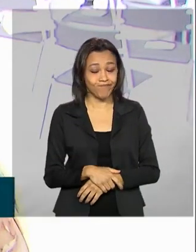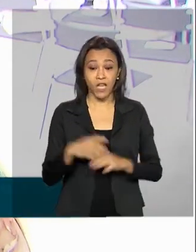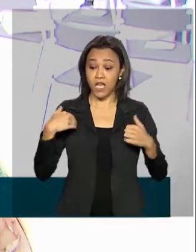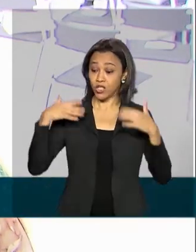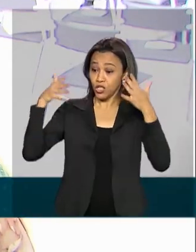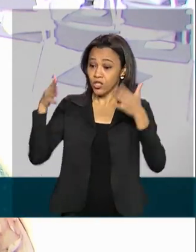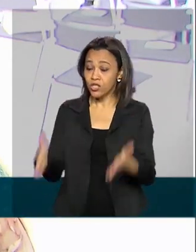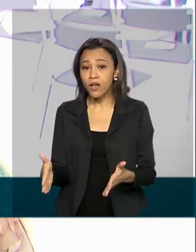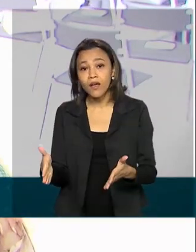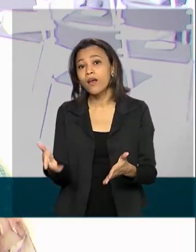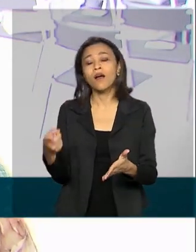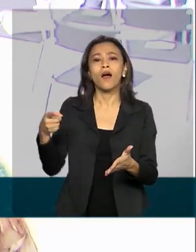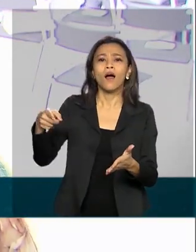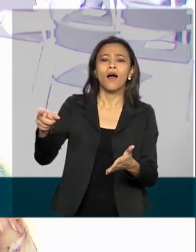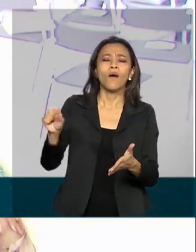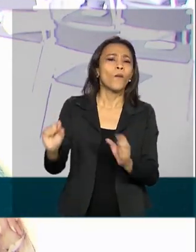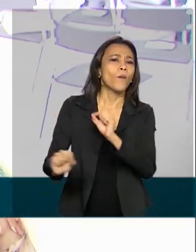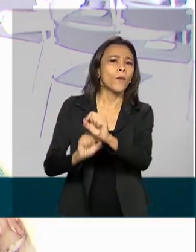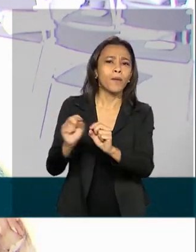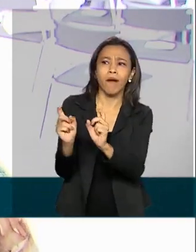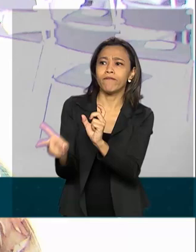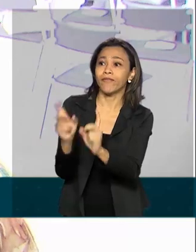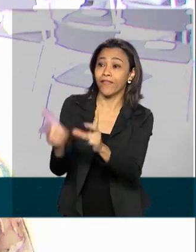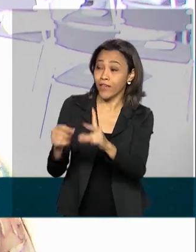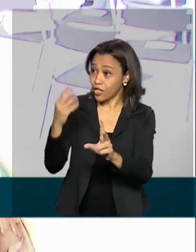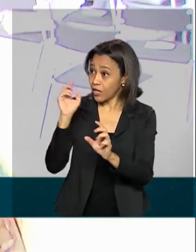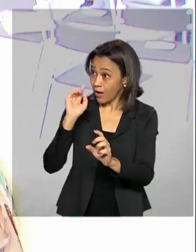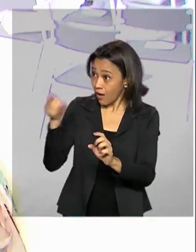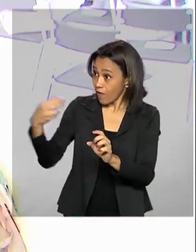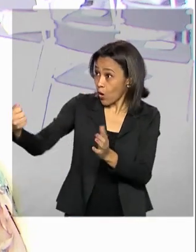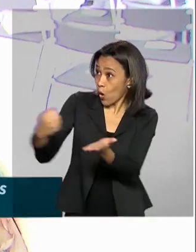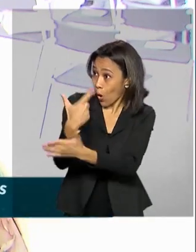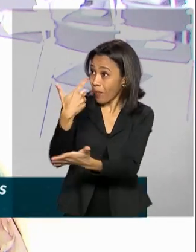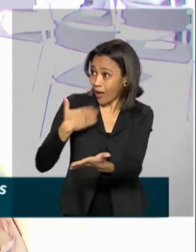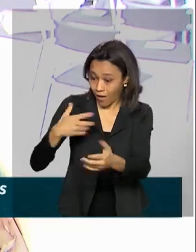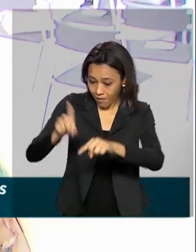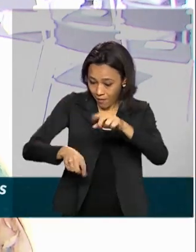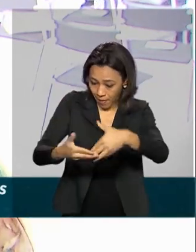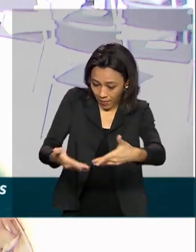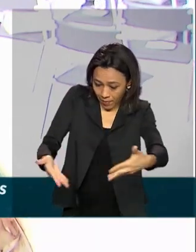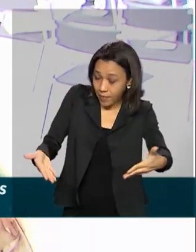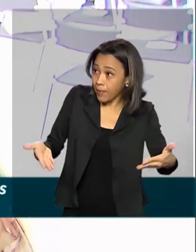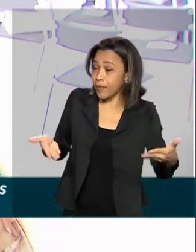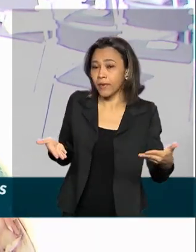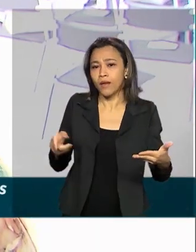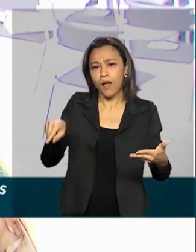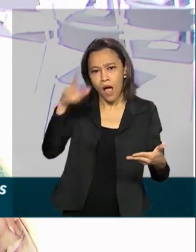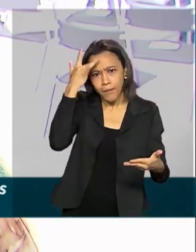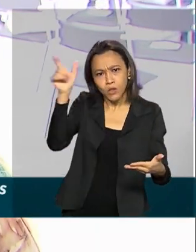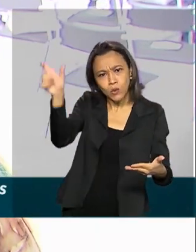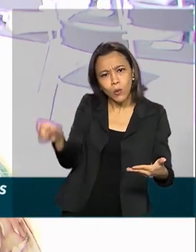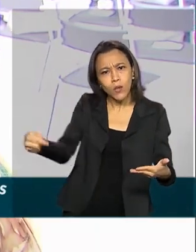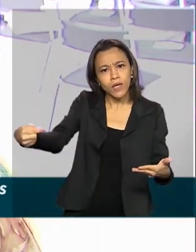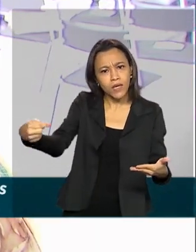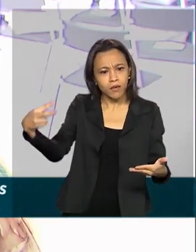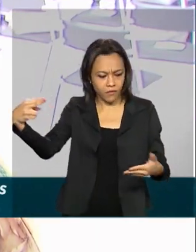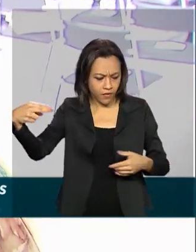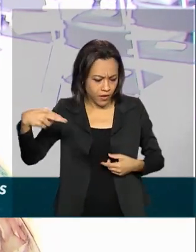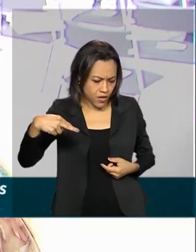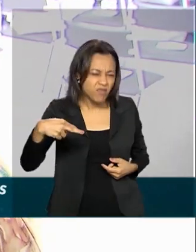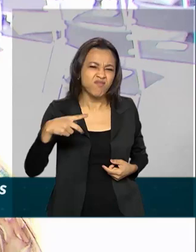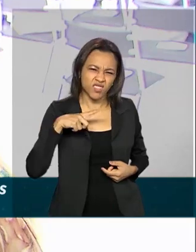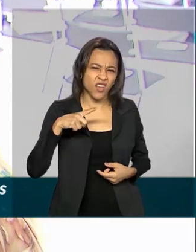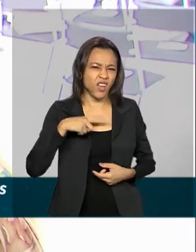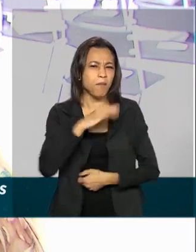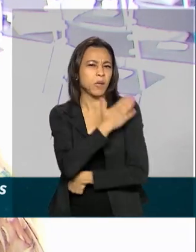comercialização, que a gente se depara ali direto com a pessoa que vai comprar o meu produto, com a pessoa que ainda há um